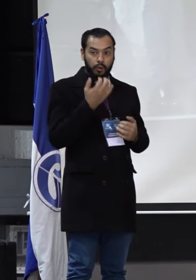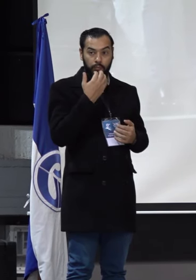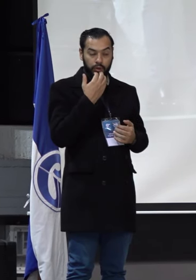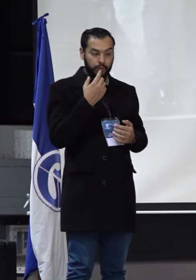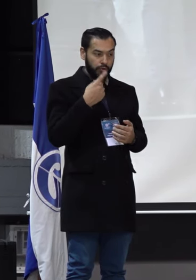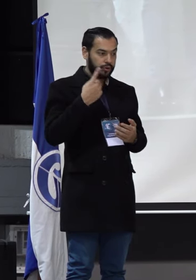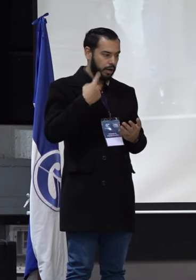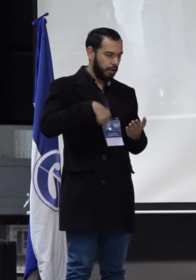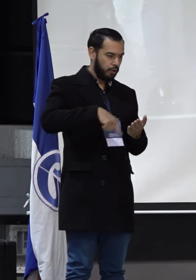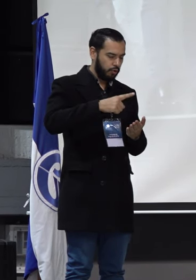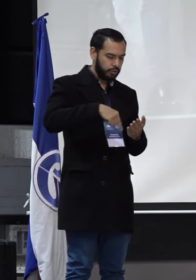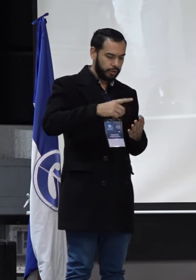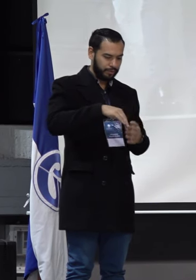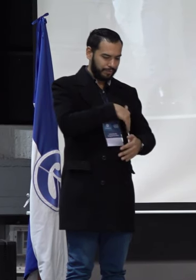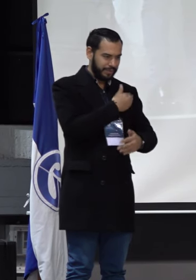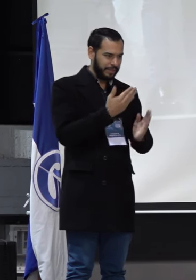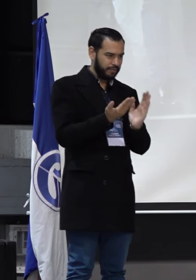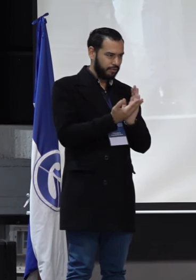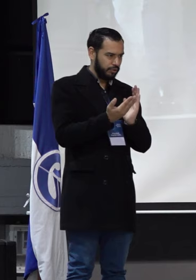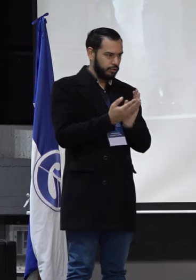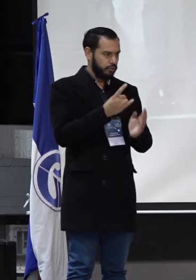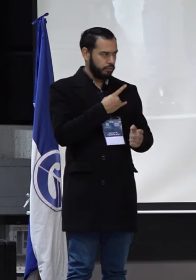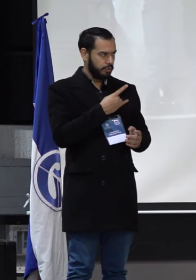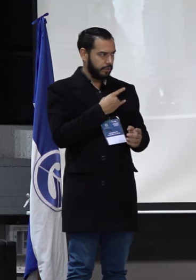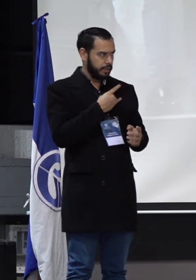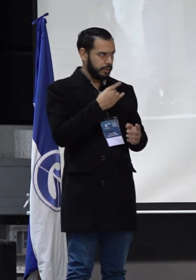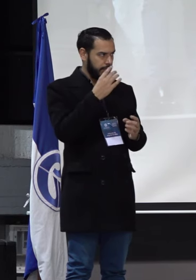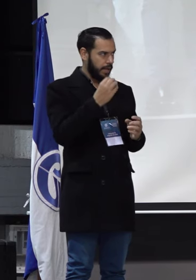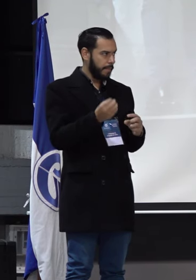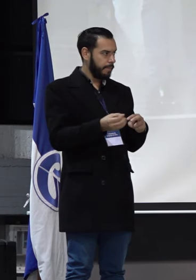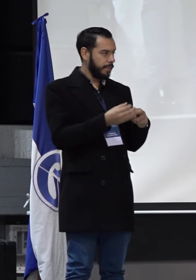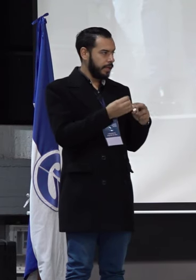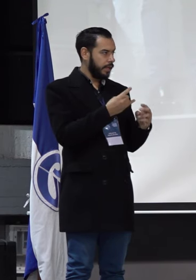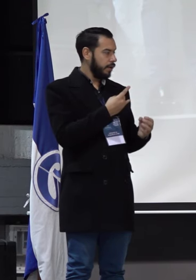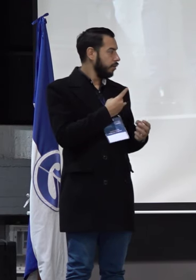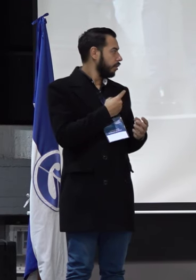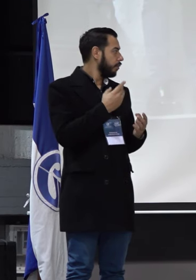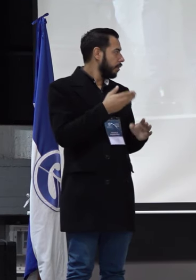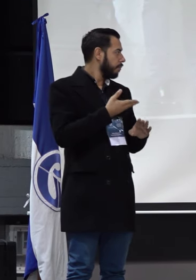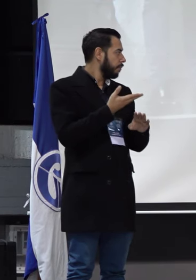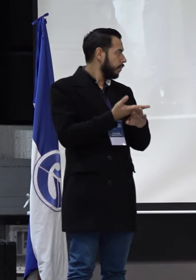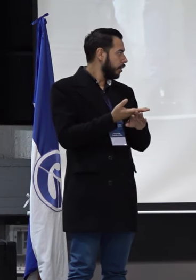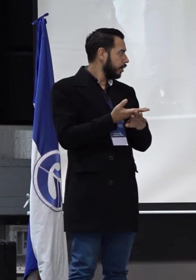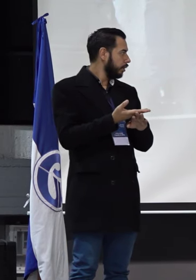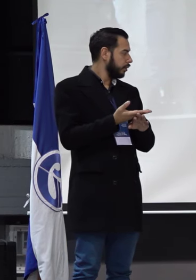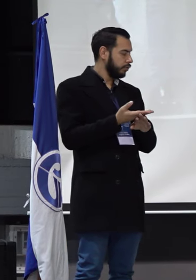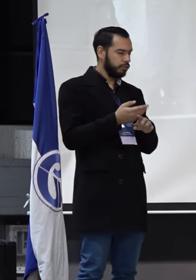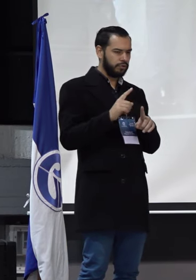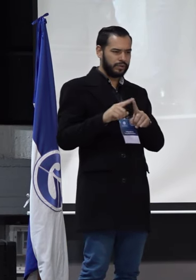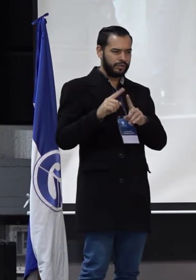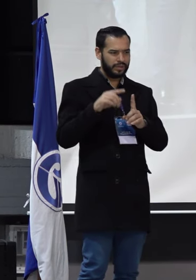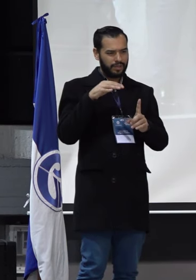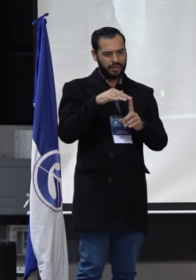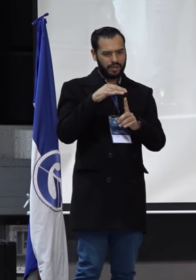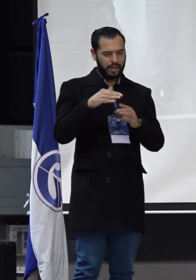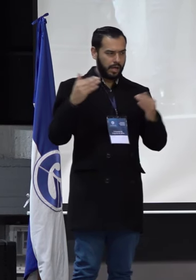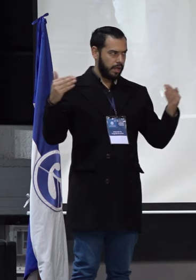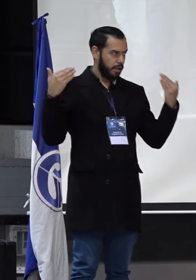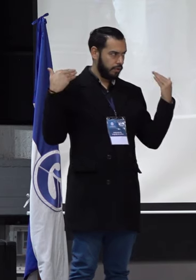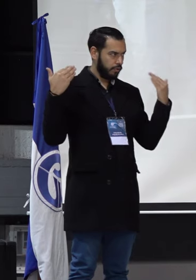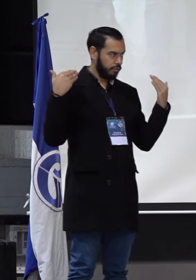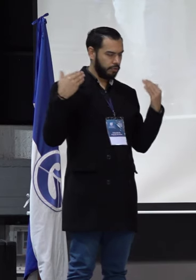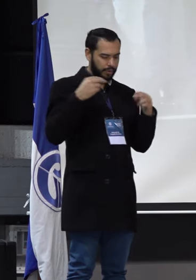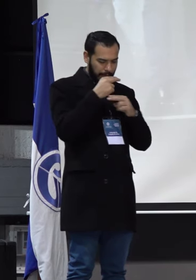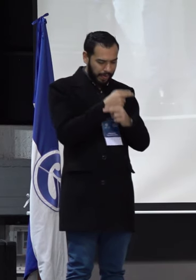un contrato entre el Ministerio de Educación y la Universidad Pedagógica Nacional para plantearse el estudio de las nuevas orientaciones en educación física en